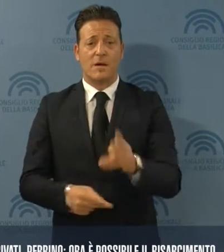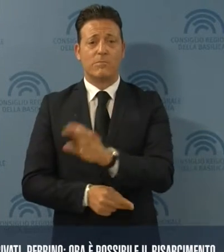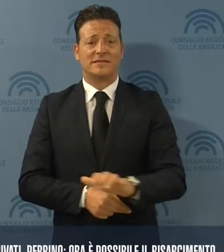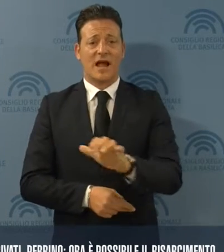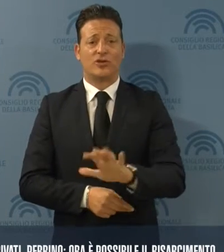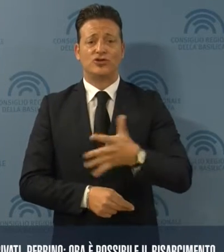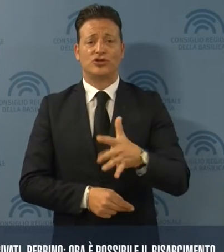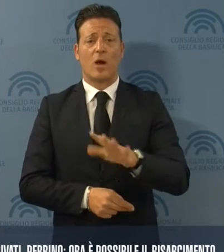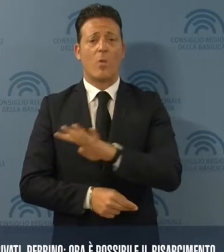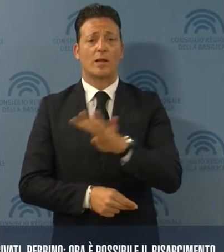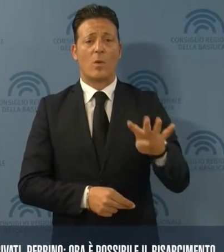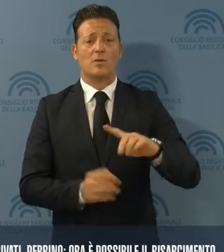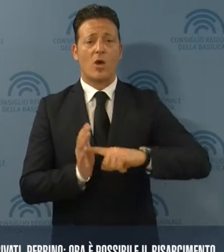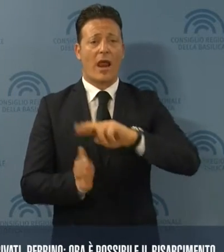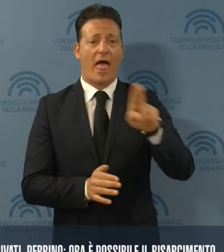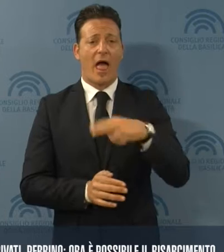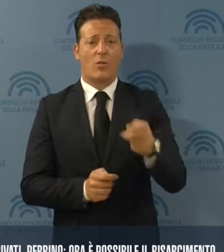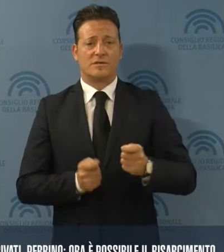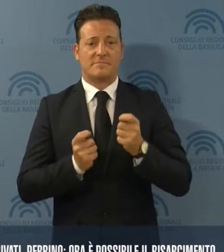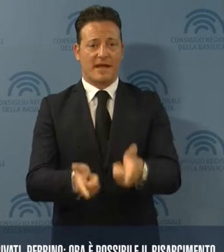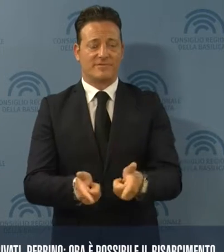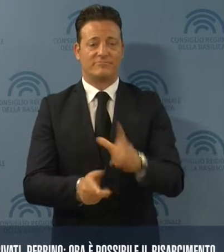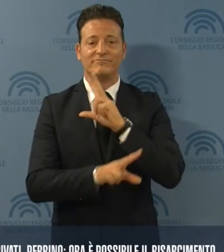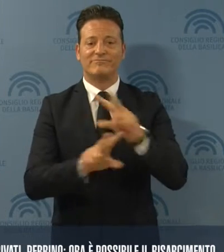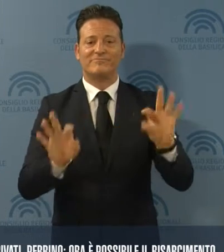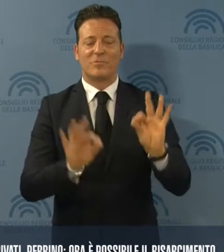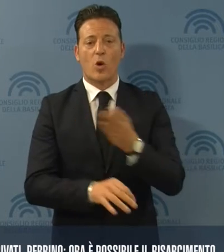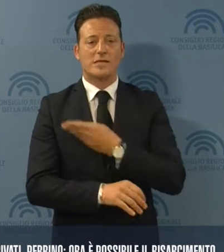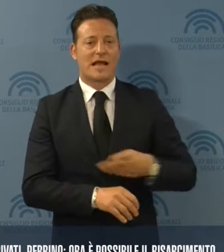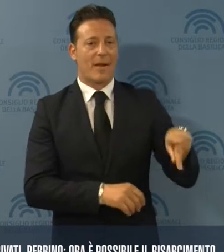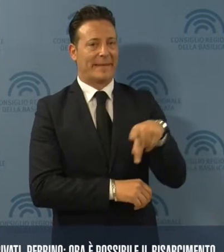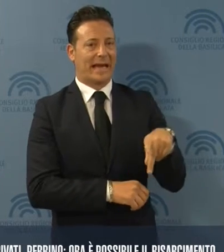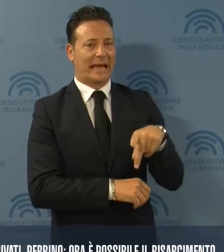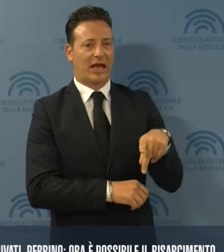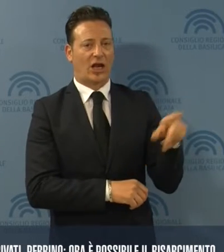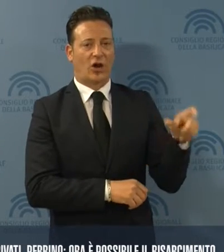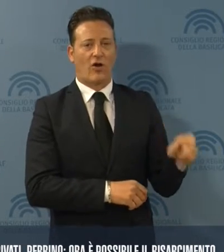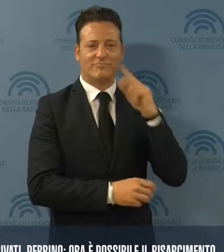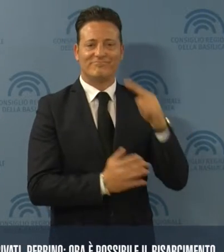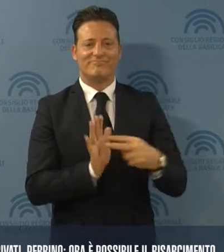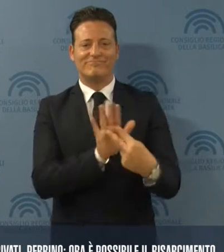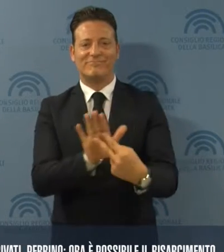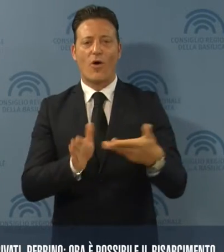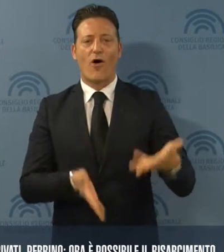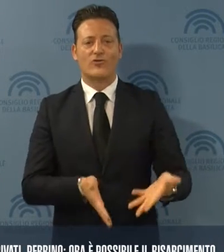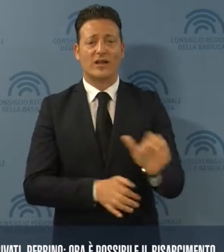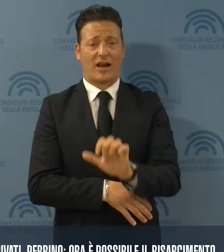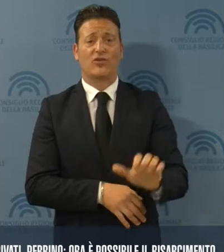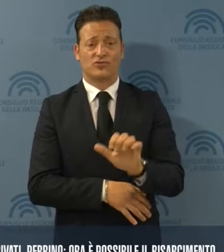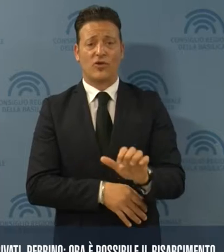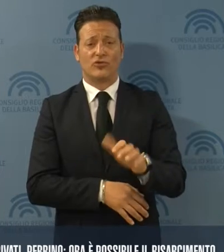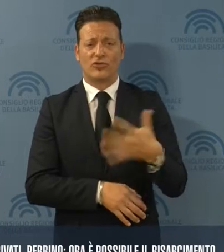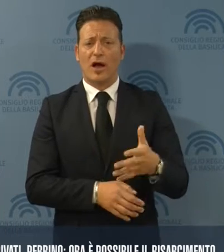circa 44 milioni di Euro. Lo ricorda il Consigliere Perrino, evidenziando che oggi la Regione